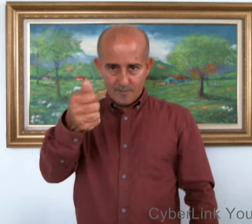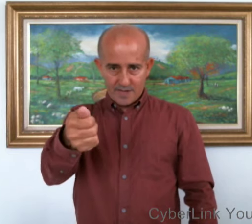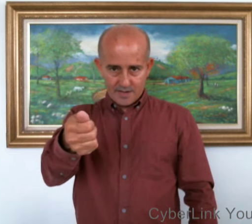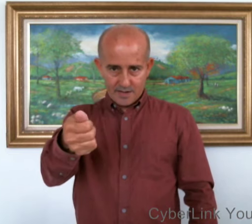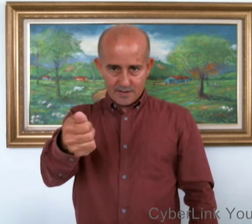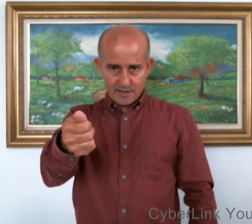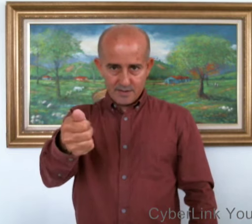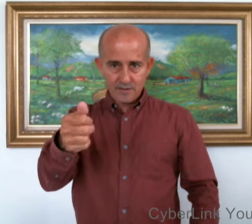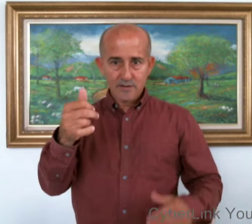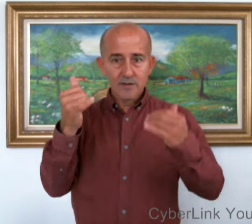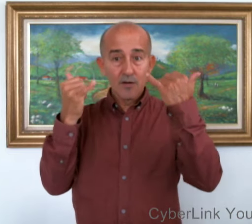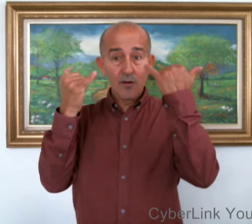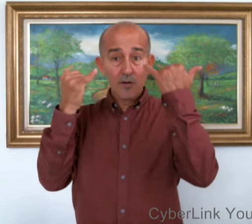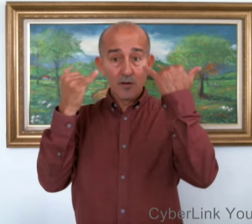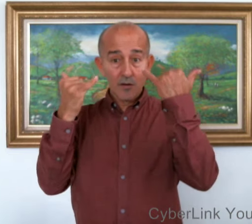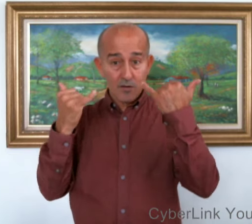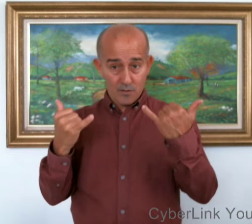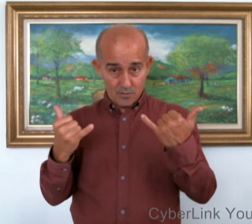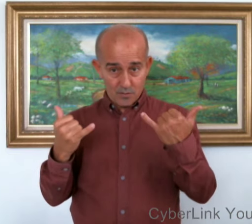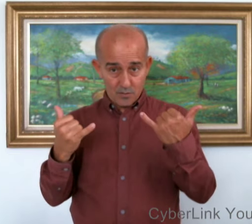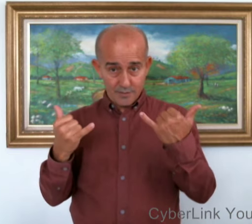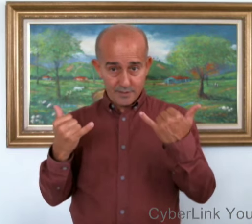Mañana. Hoy.